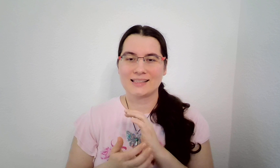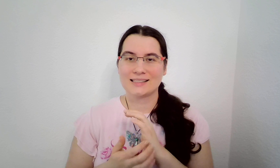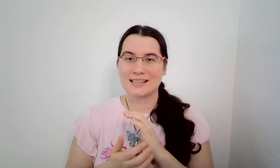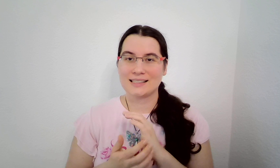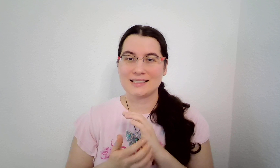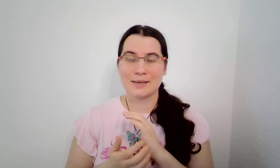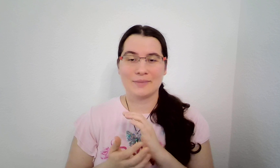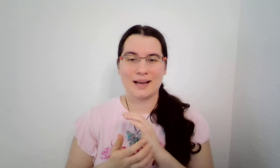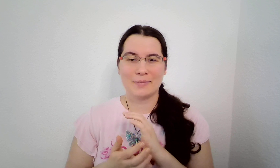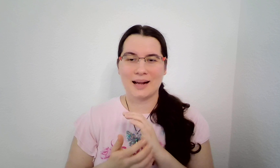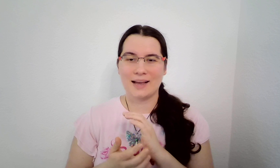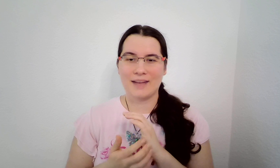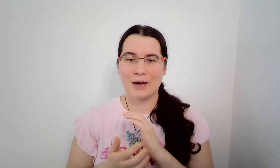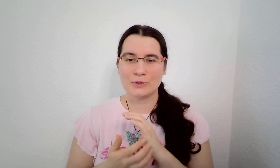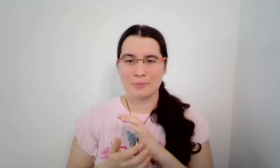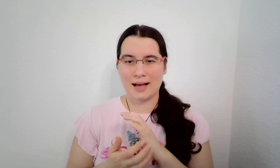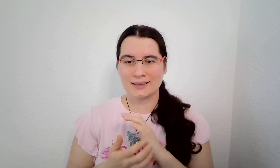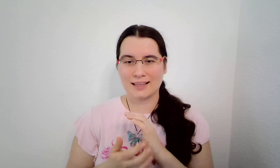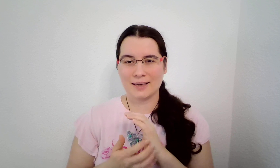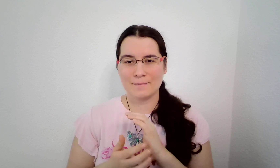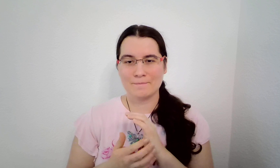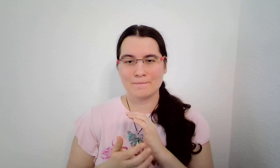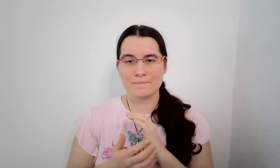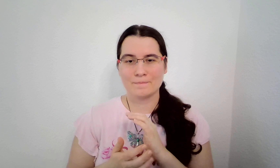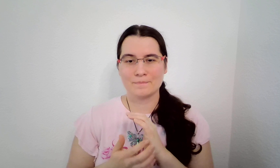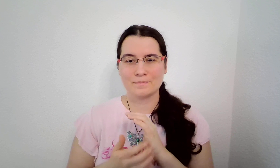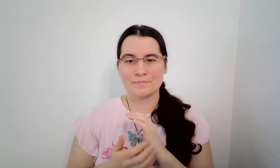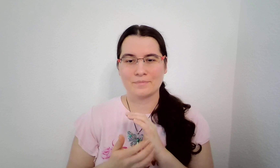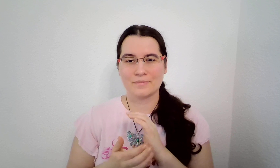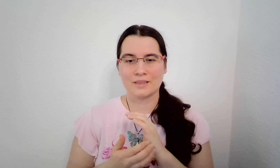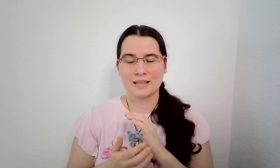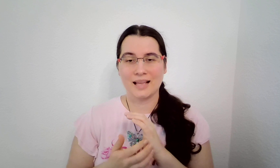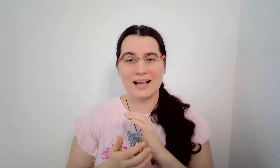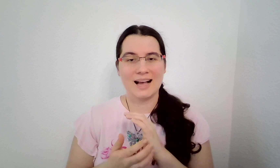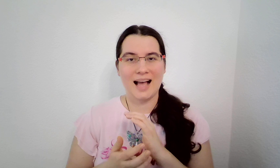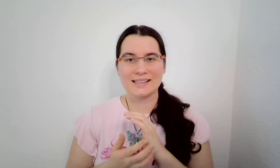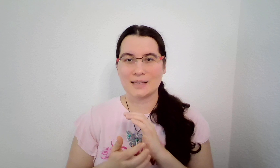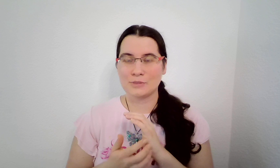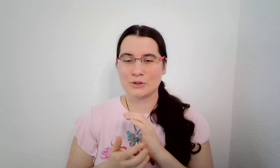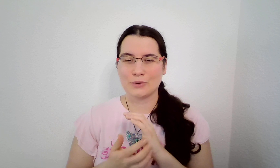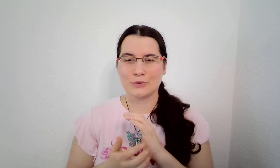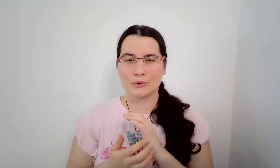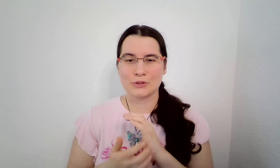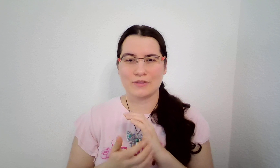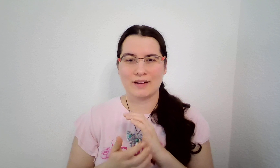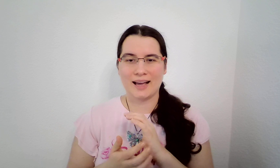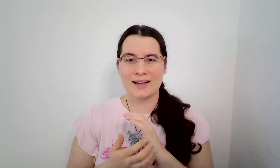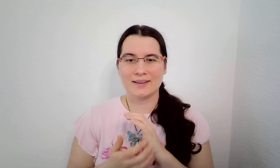Zase jsem nabrala váhu zpátky a jsem z toho frustrovaná.